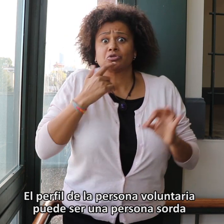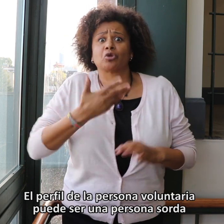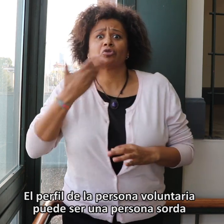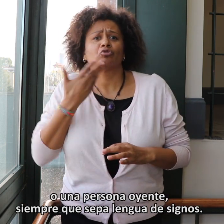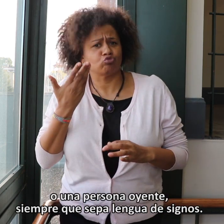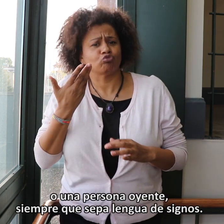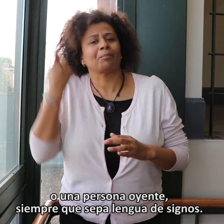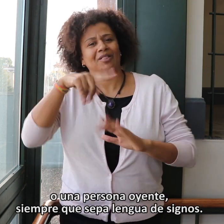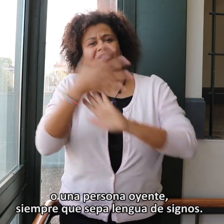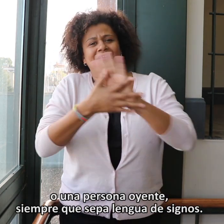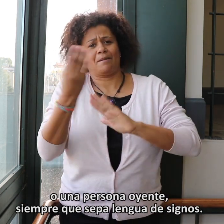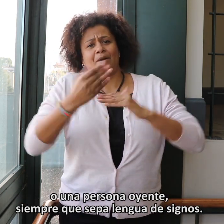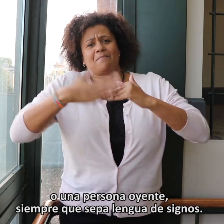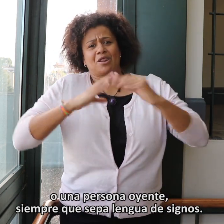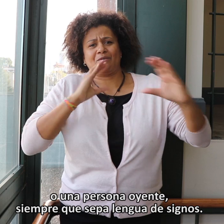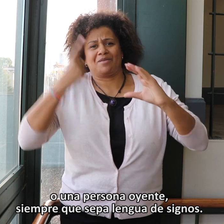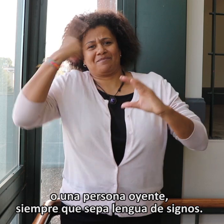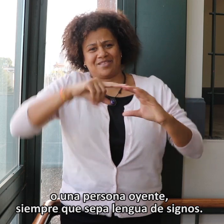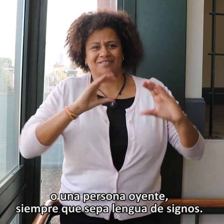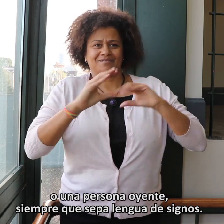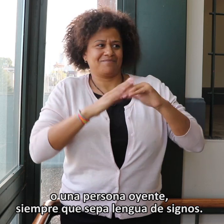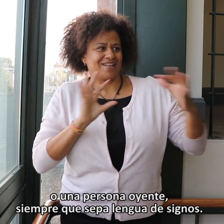o una persona oyente, siempre que sepa lengua de signos.